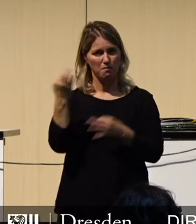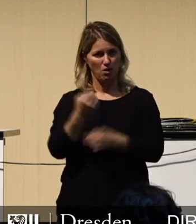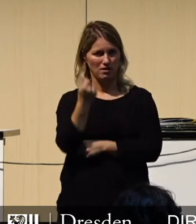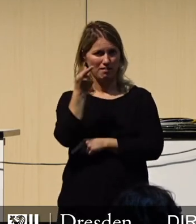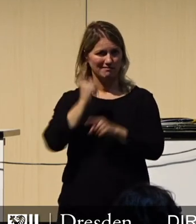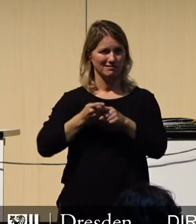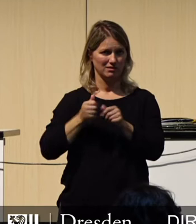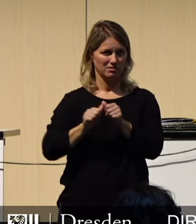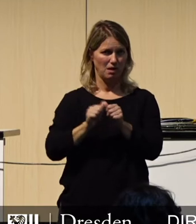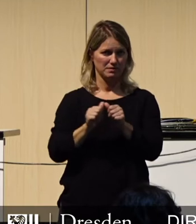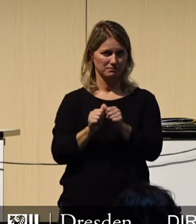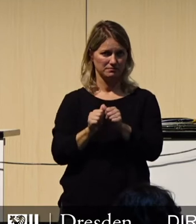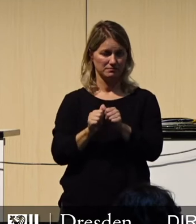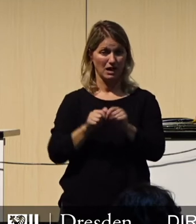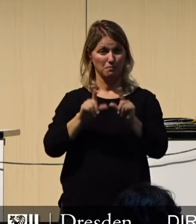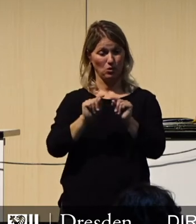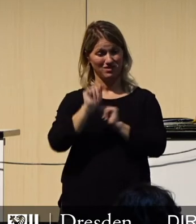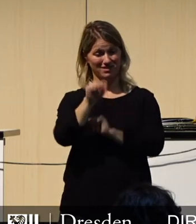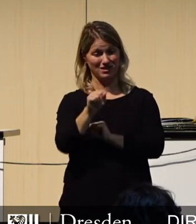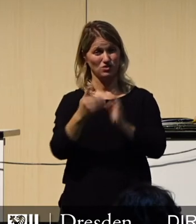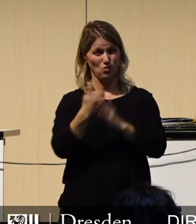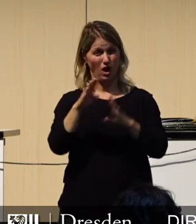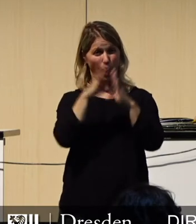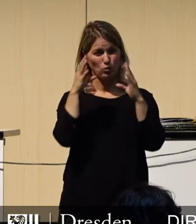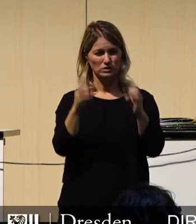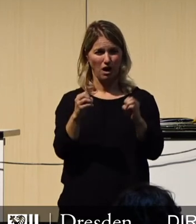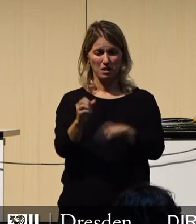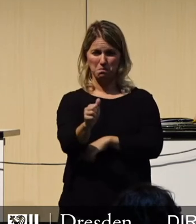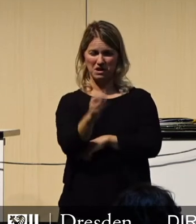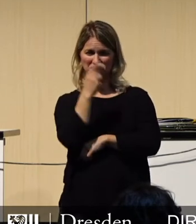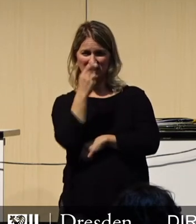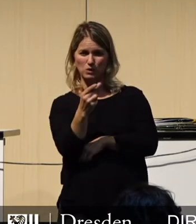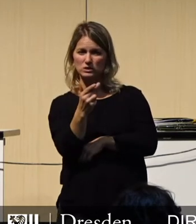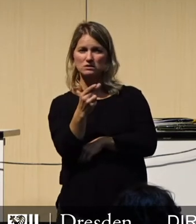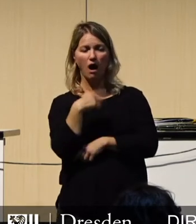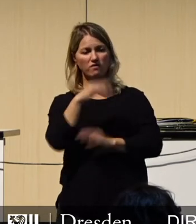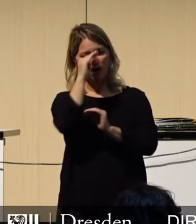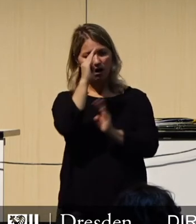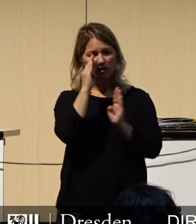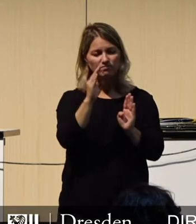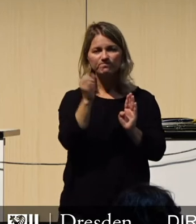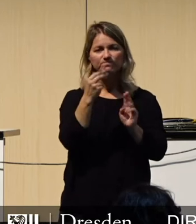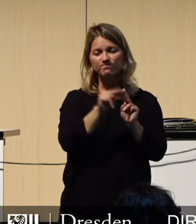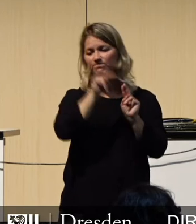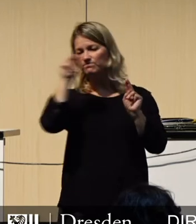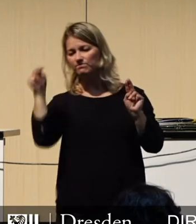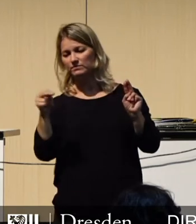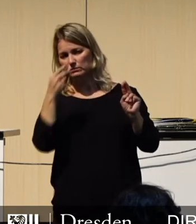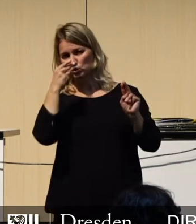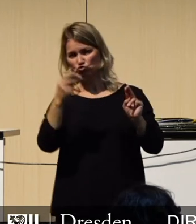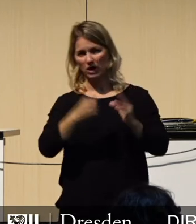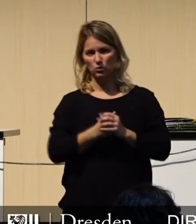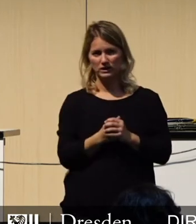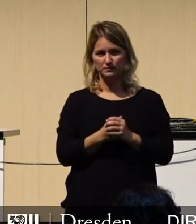überhaupt einordnen zu können, müssen wir auch einen Blick über den Tellerrand wagen. Insgesamt rechnet die